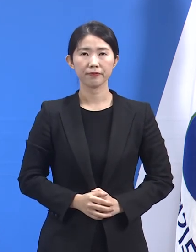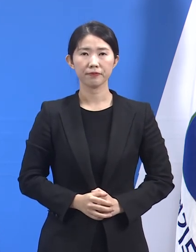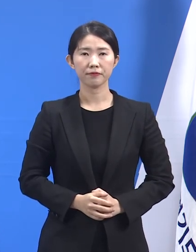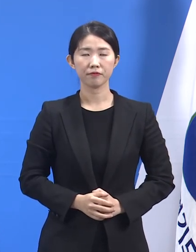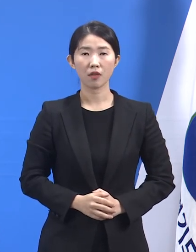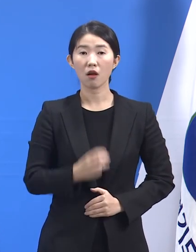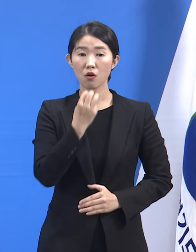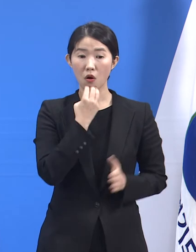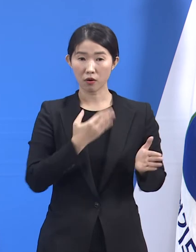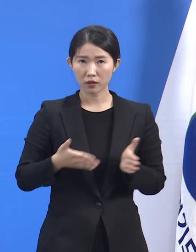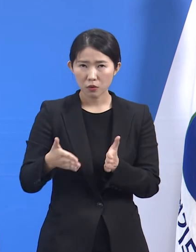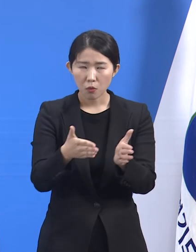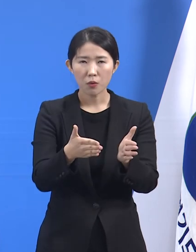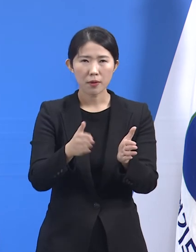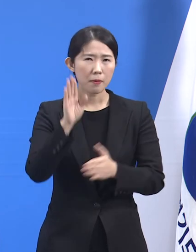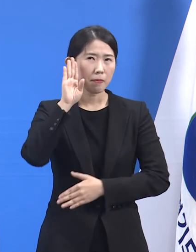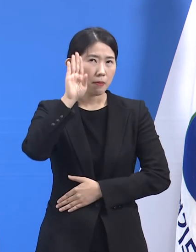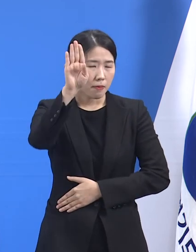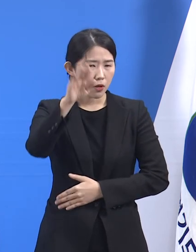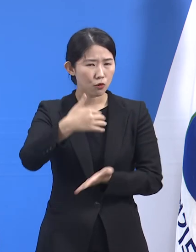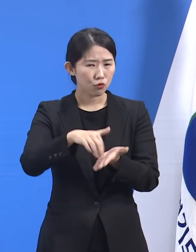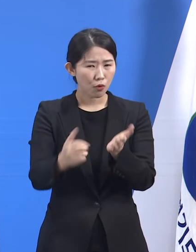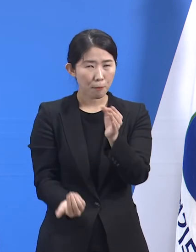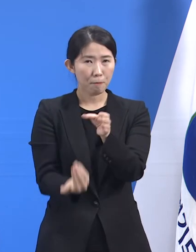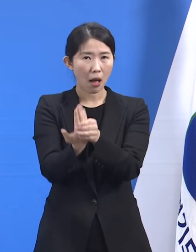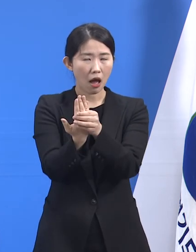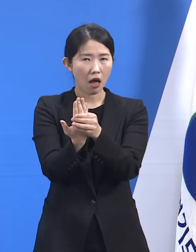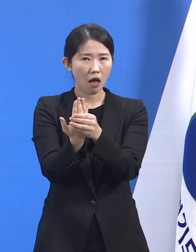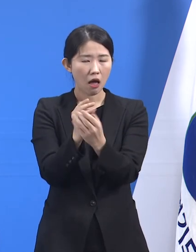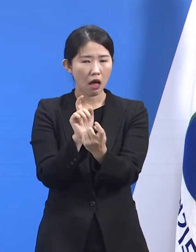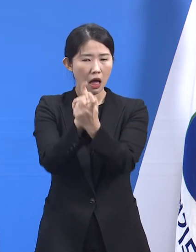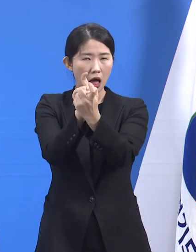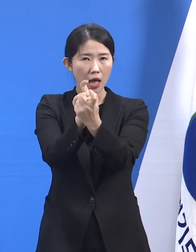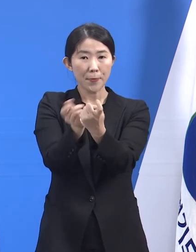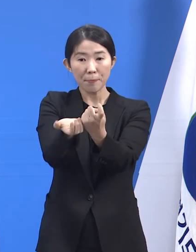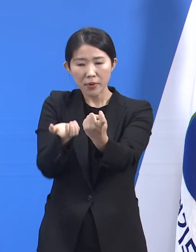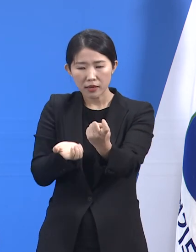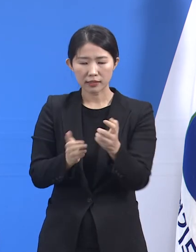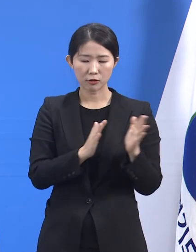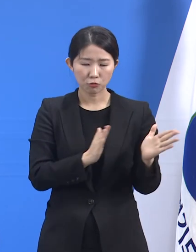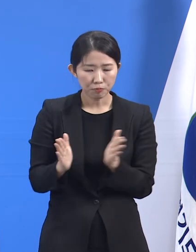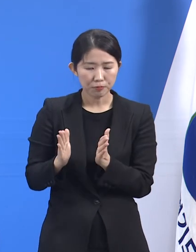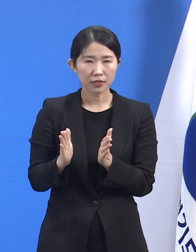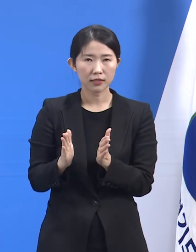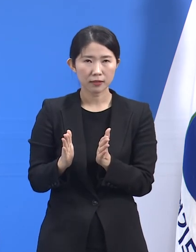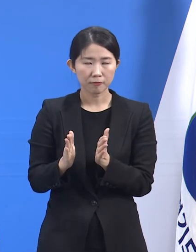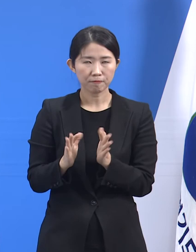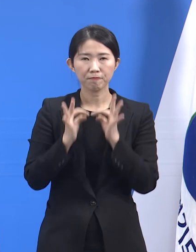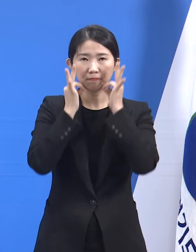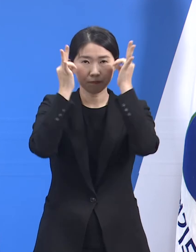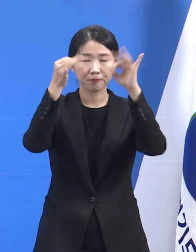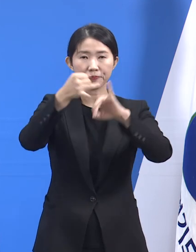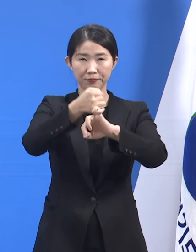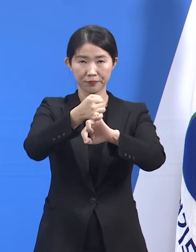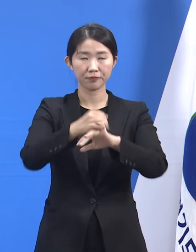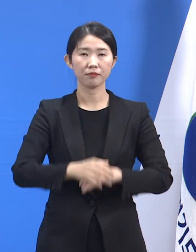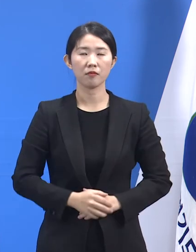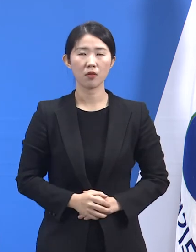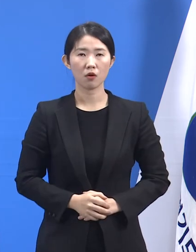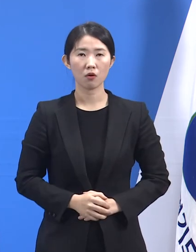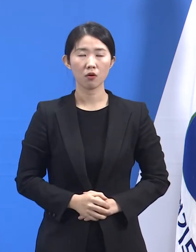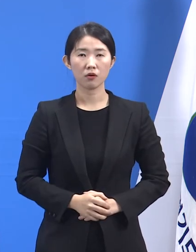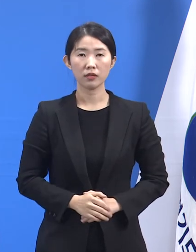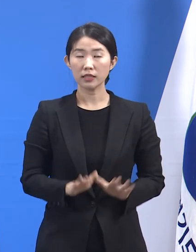경기도는 그런 미래에 대비하여 대응책의 준비에 최선을 다하겠습니다. 따라서 유행이